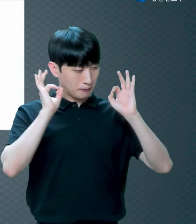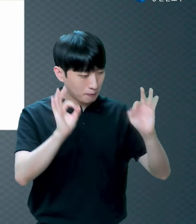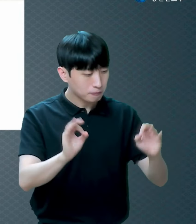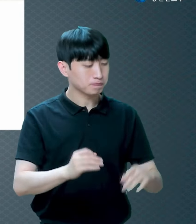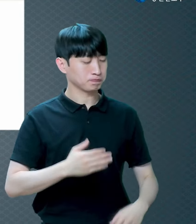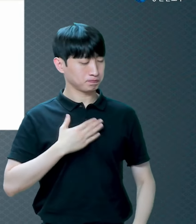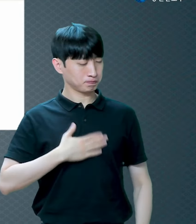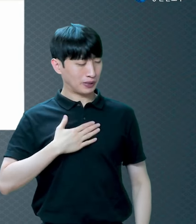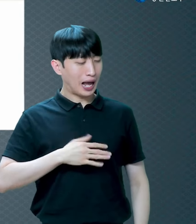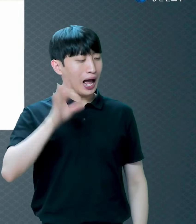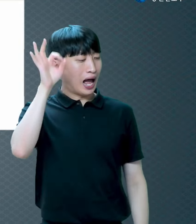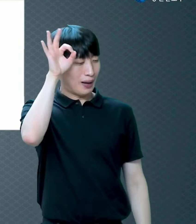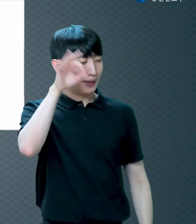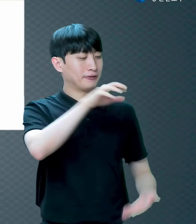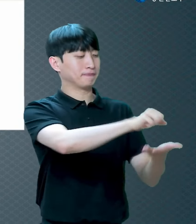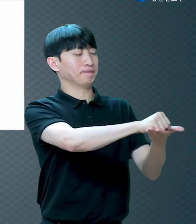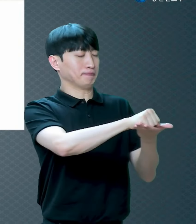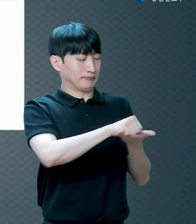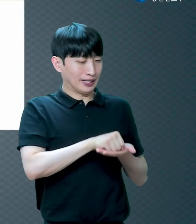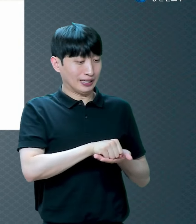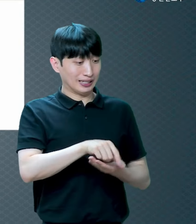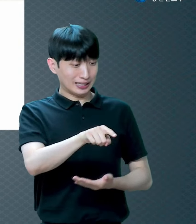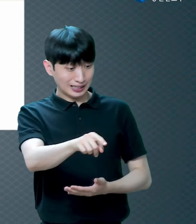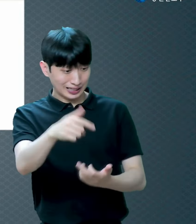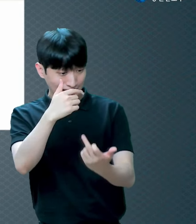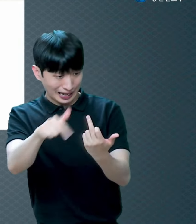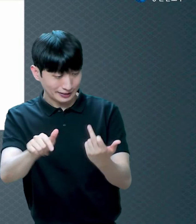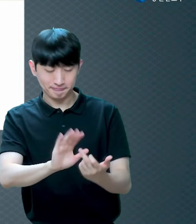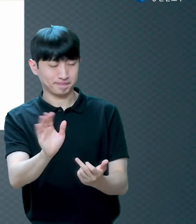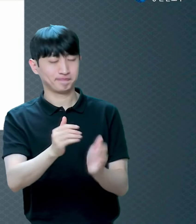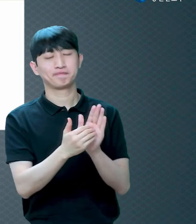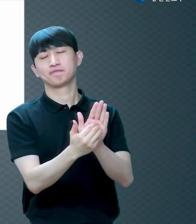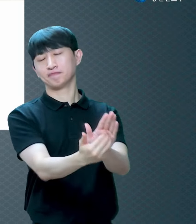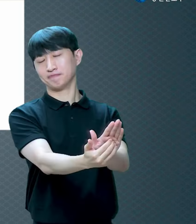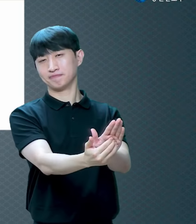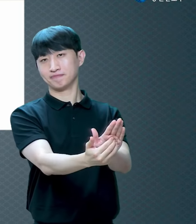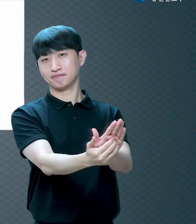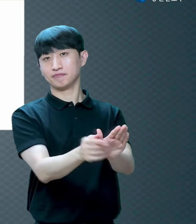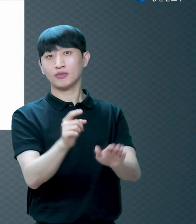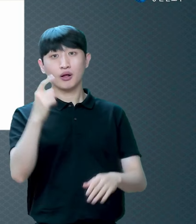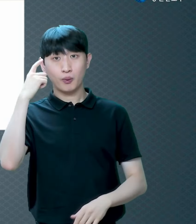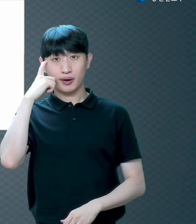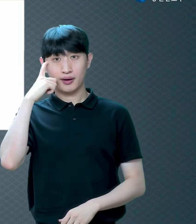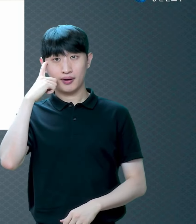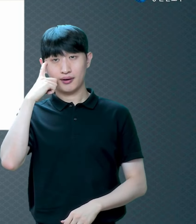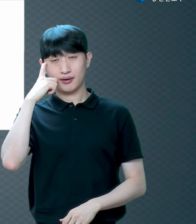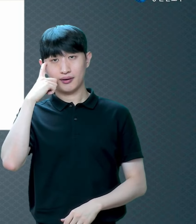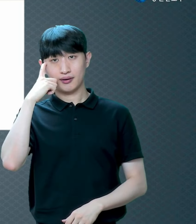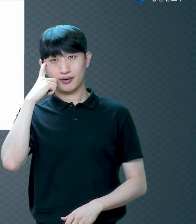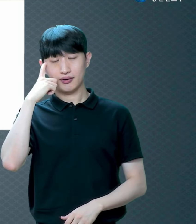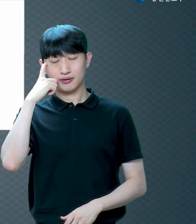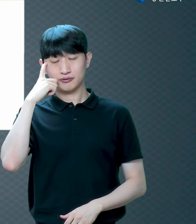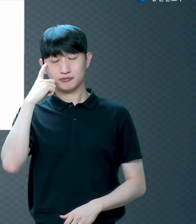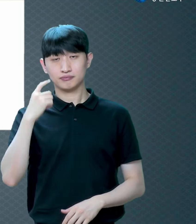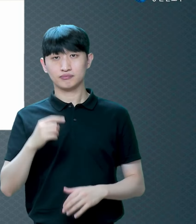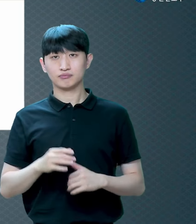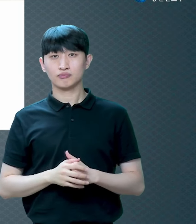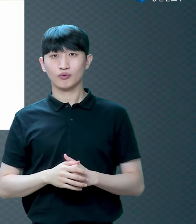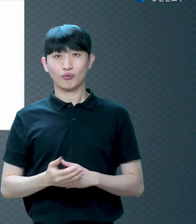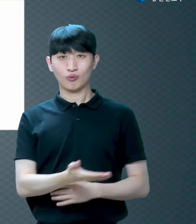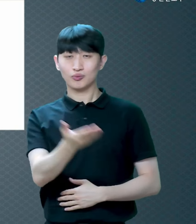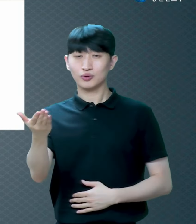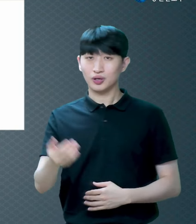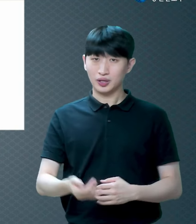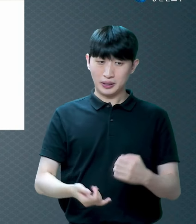가인 제사를 안 받으셨습니다 이유가 뭘까요 농사 짓는 거 쉬워요